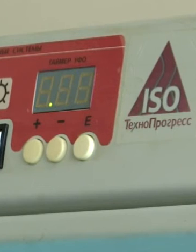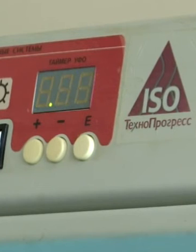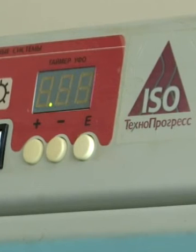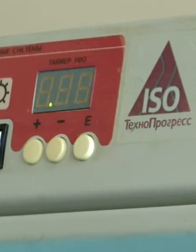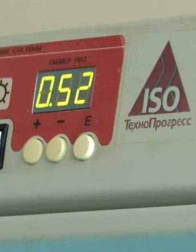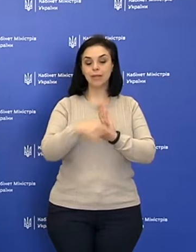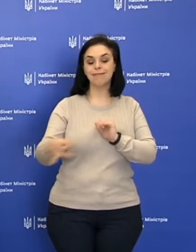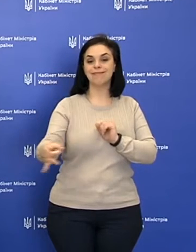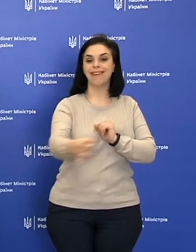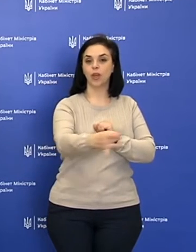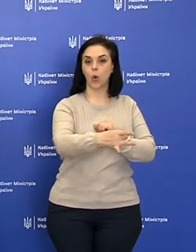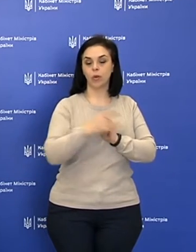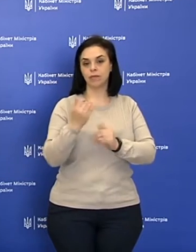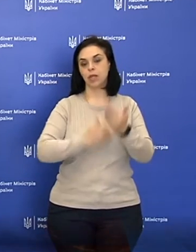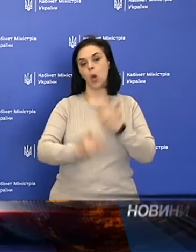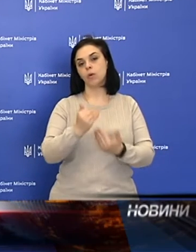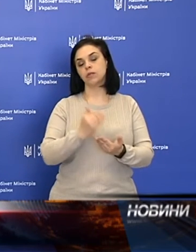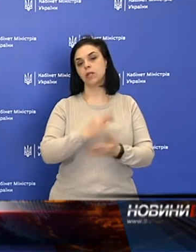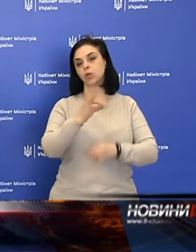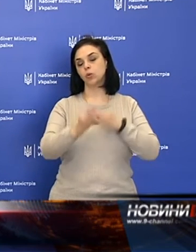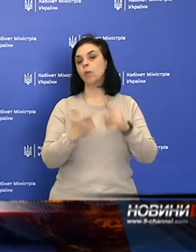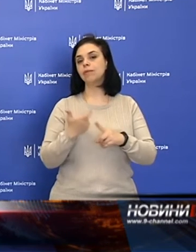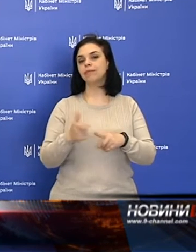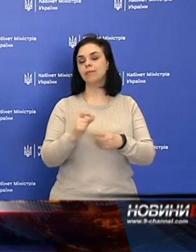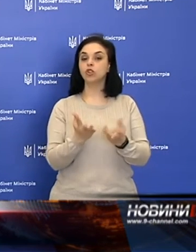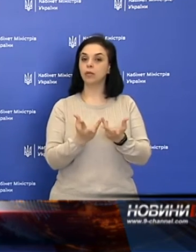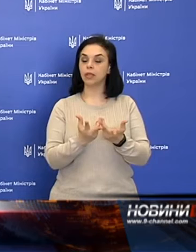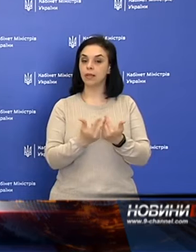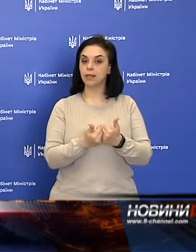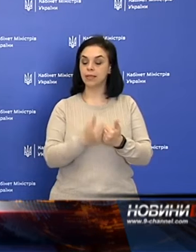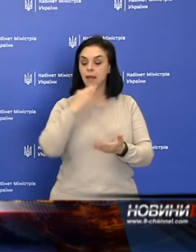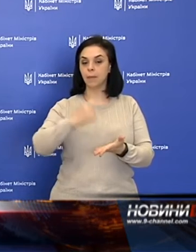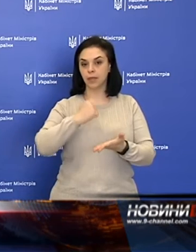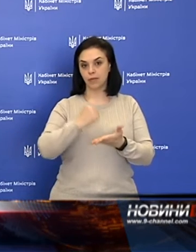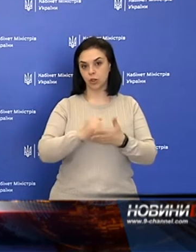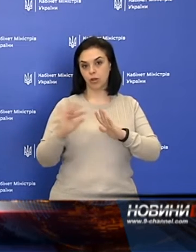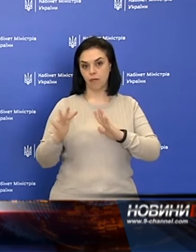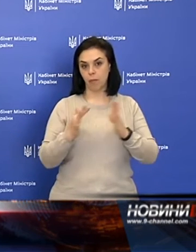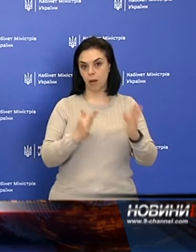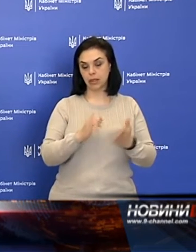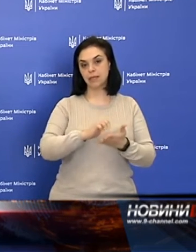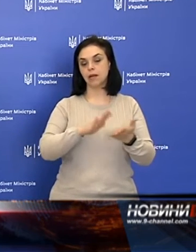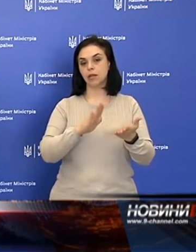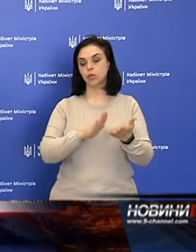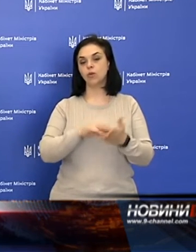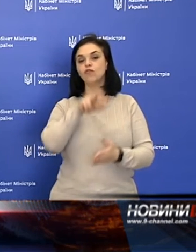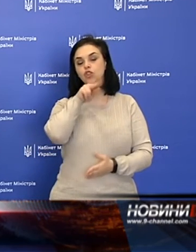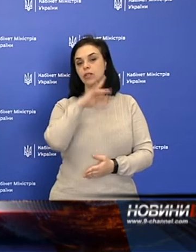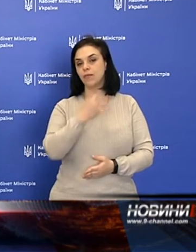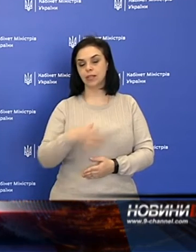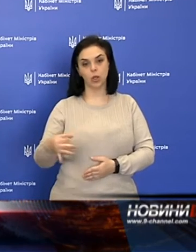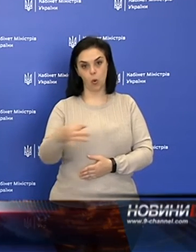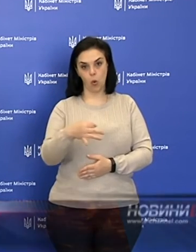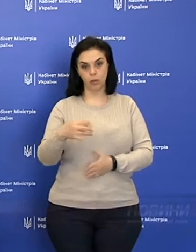За останню добу найбільша кількість підтверджених випадків зареєстрована в Чернівецькій